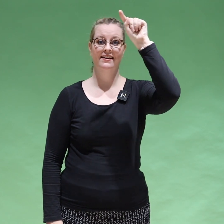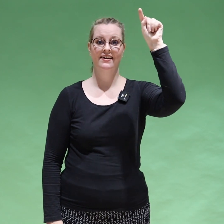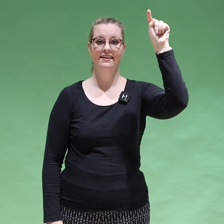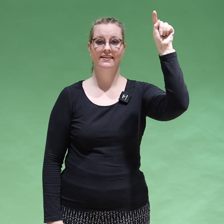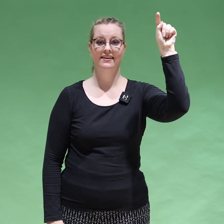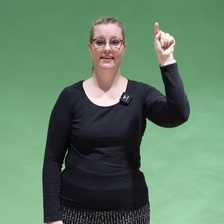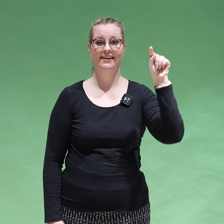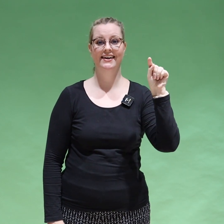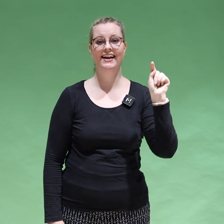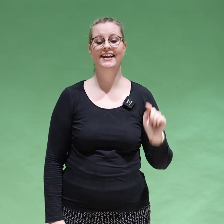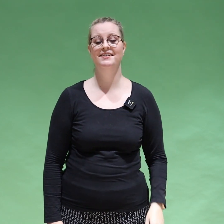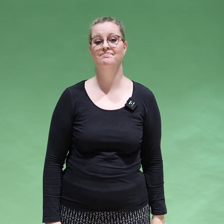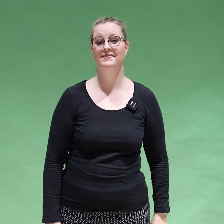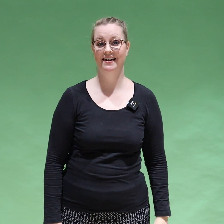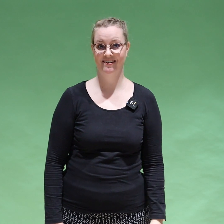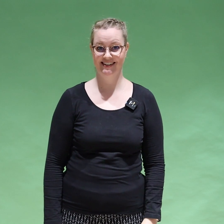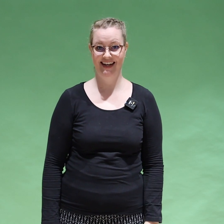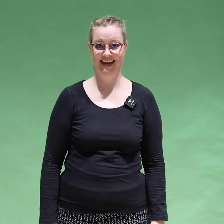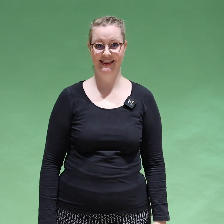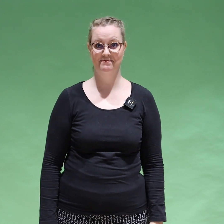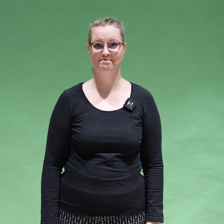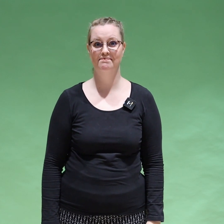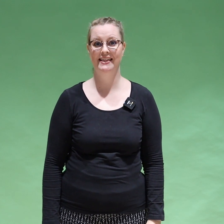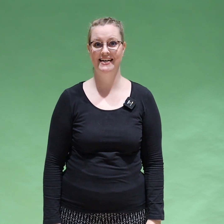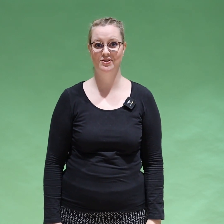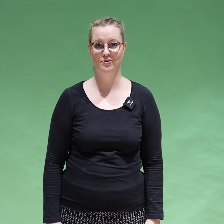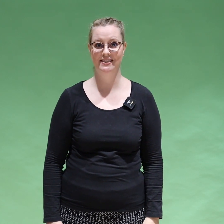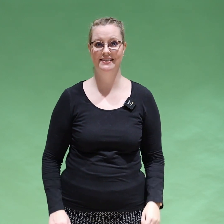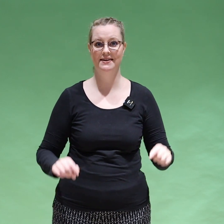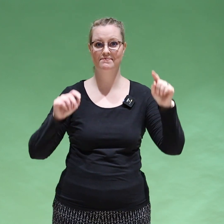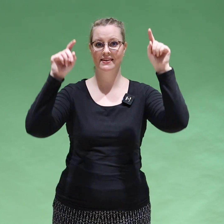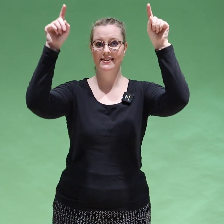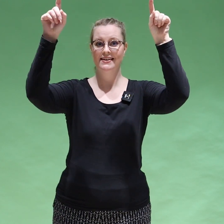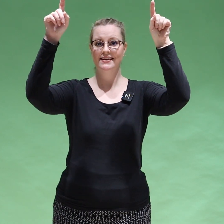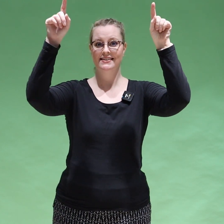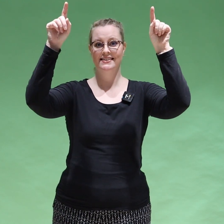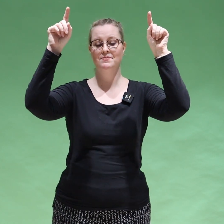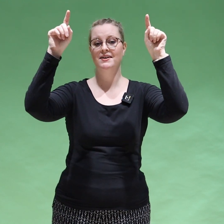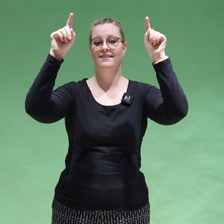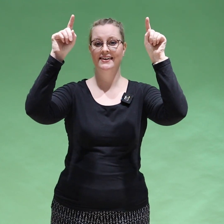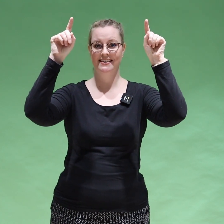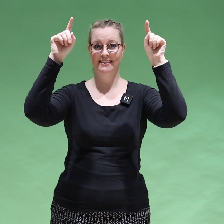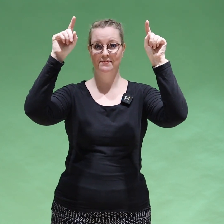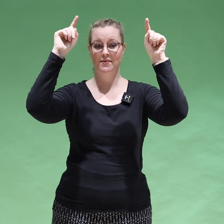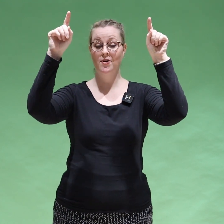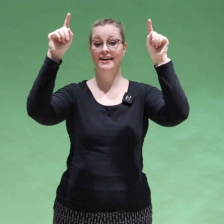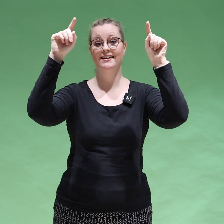Ja jälleen nämä kaksi liikettä pitäisi yhdistää. Samanaikaisesti oikea